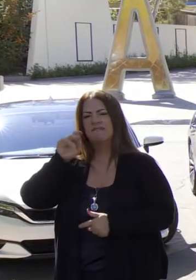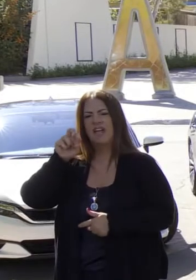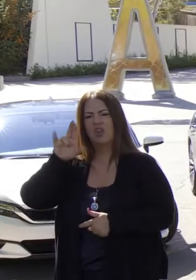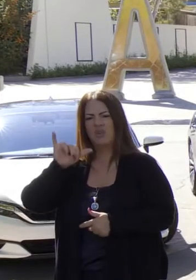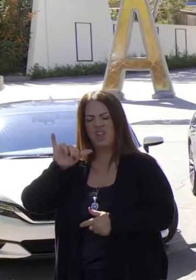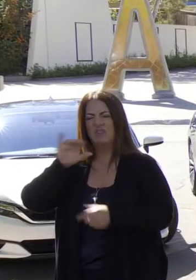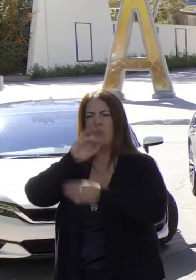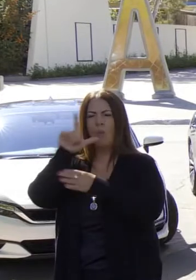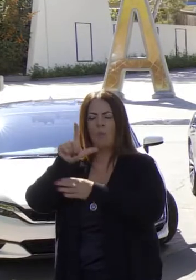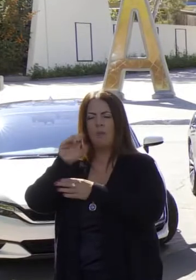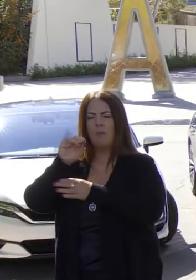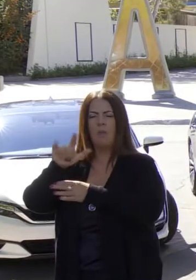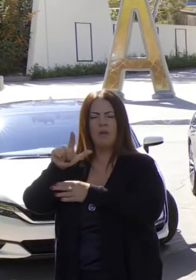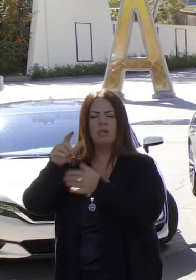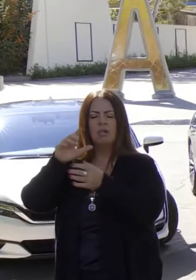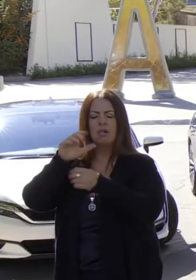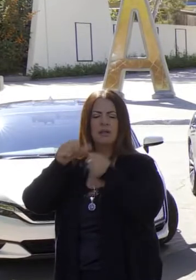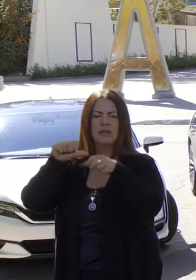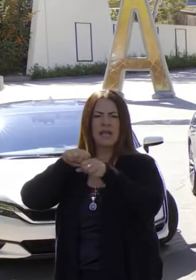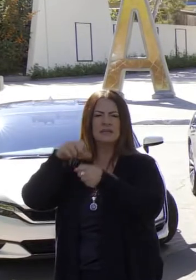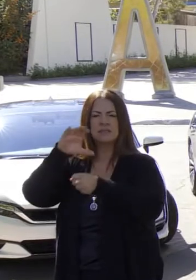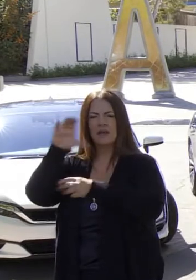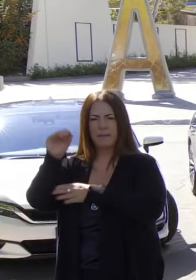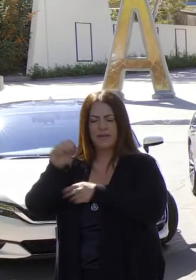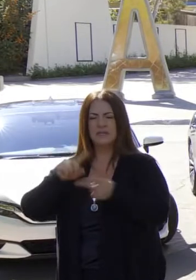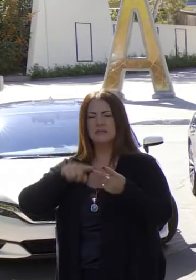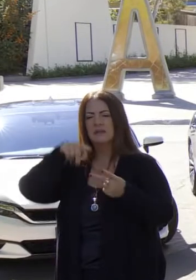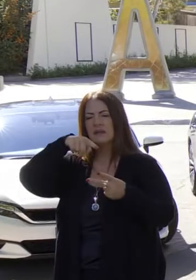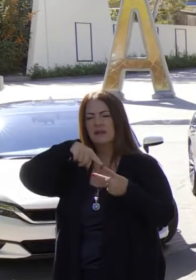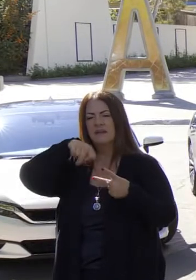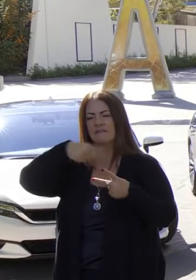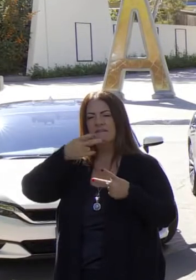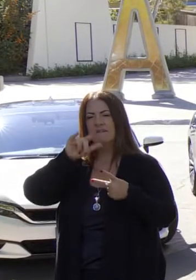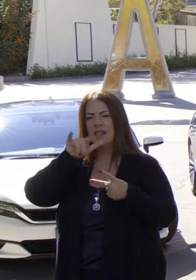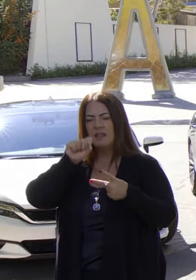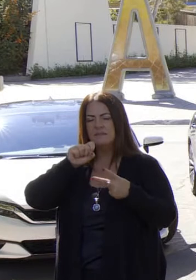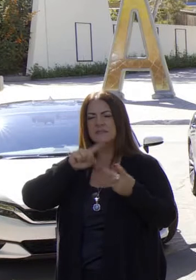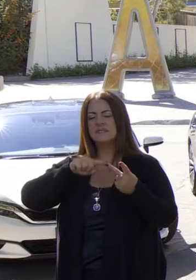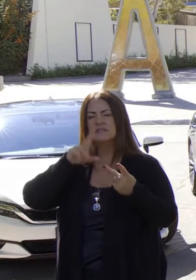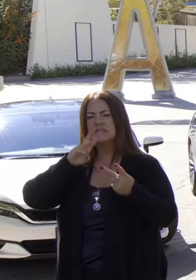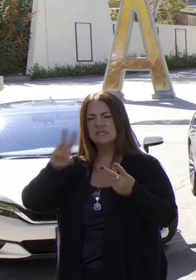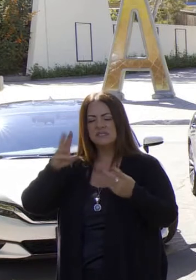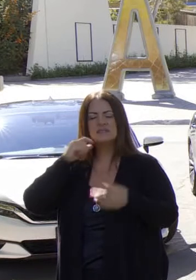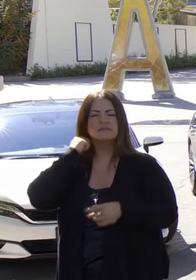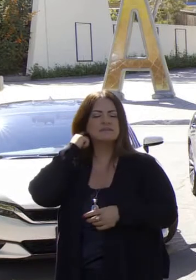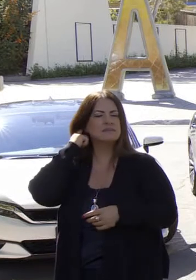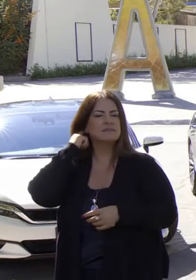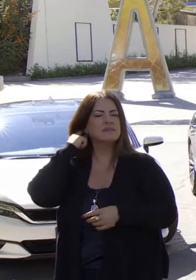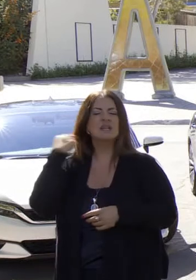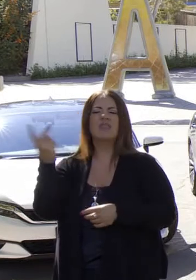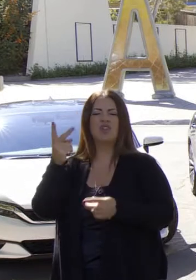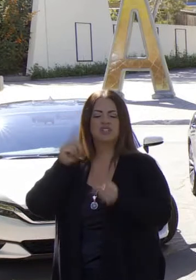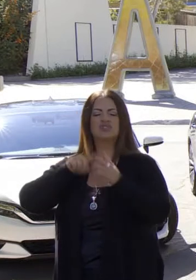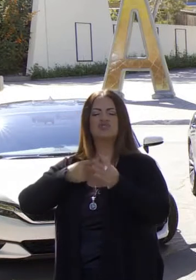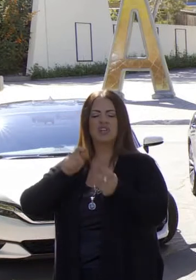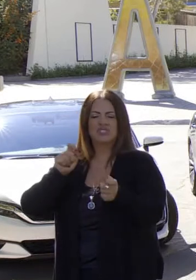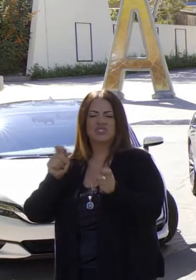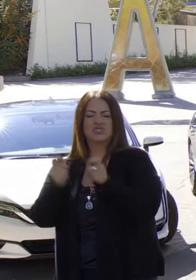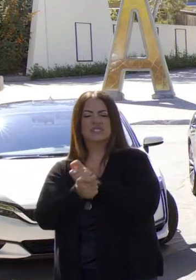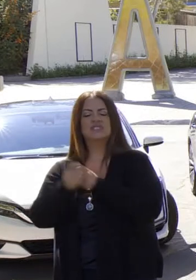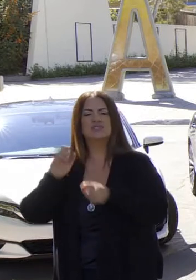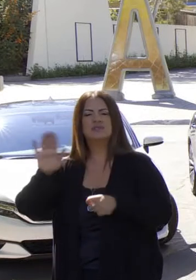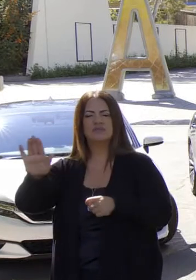En el estado de California muestro dos ejemplos, Phillips 66 y Marathon, refinerías que comienzan a